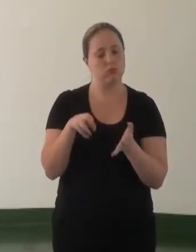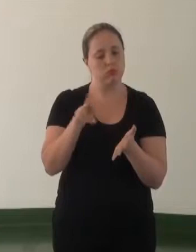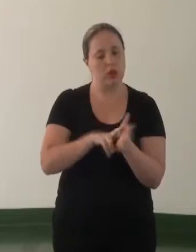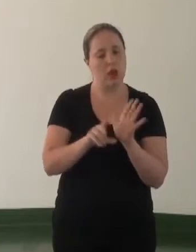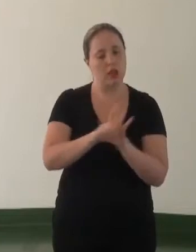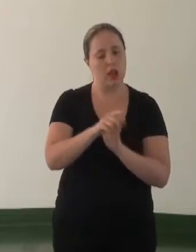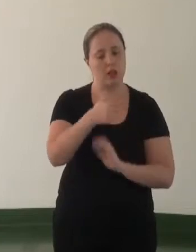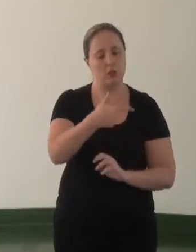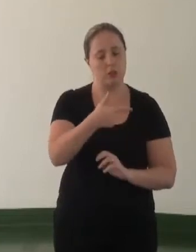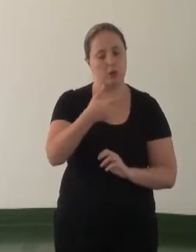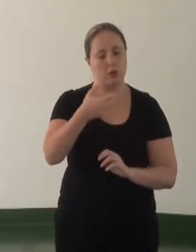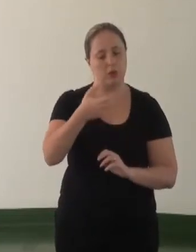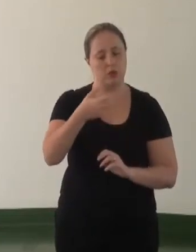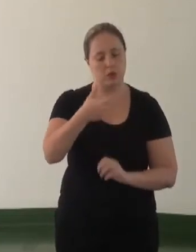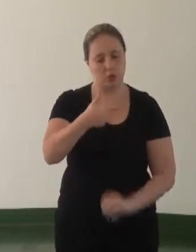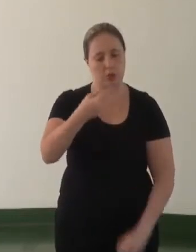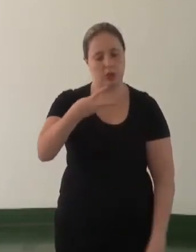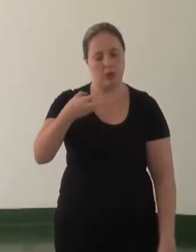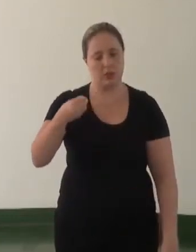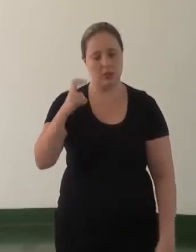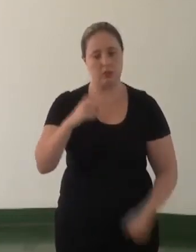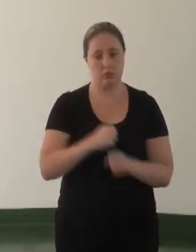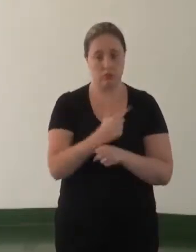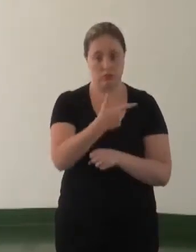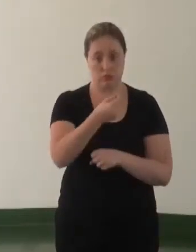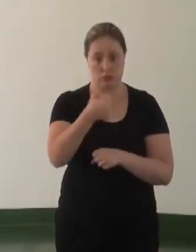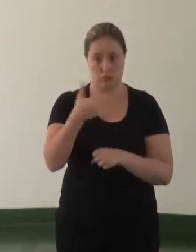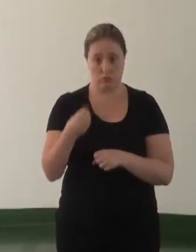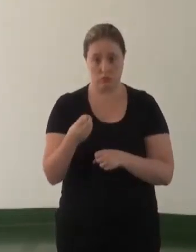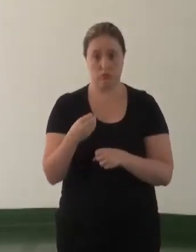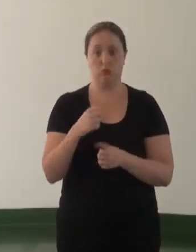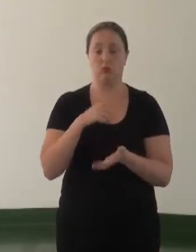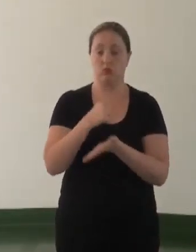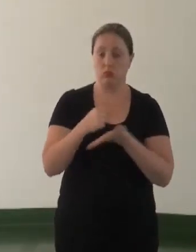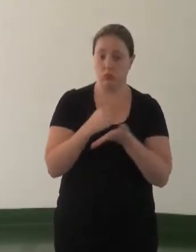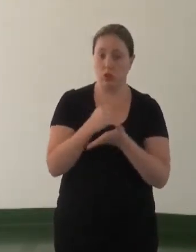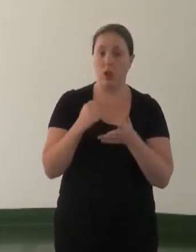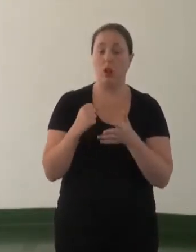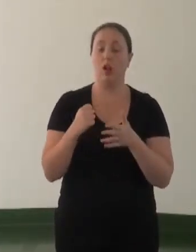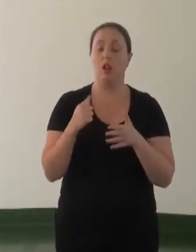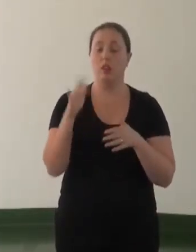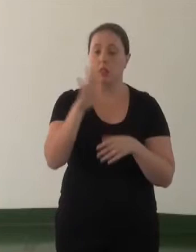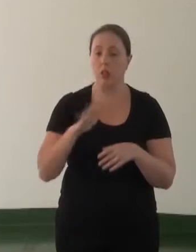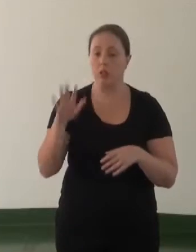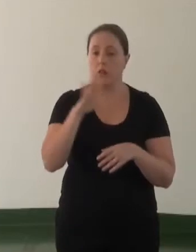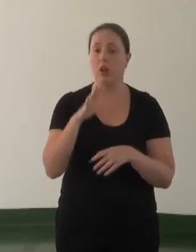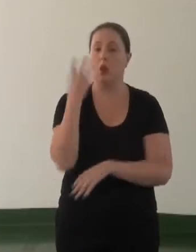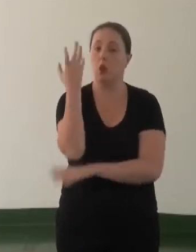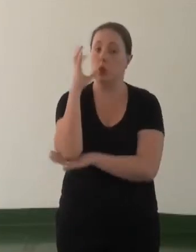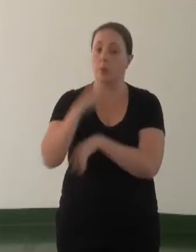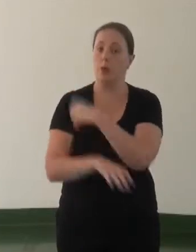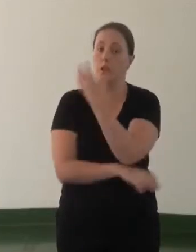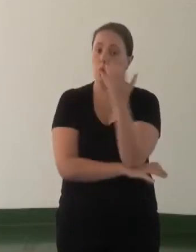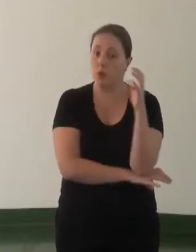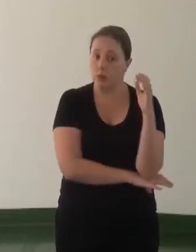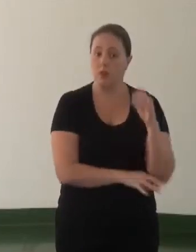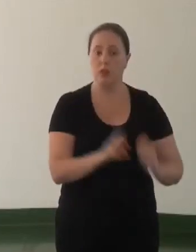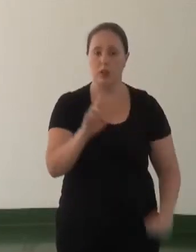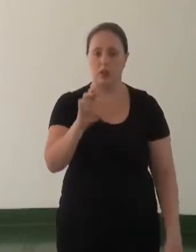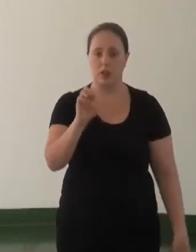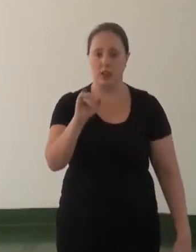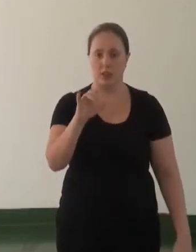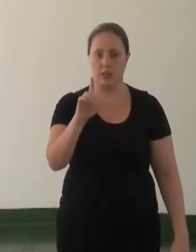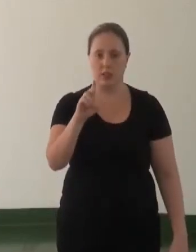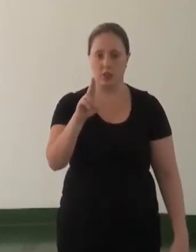.305 de 2010, com base na política nacional de meio ambiente e política nacional de resíduos